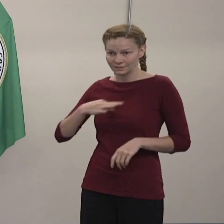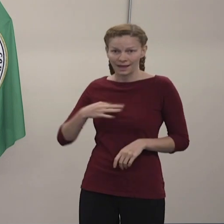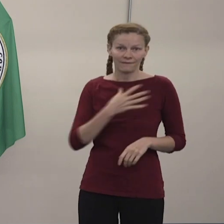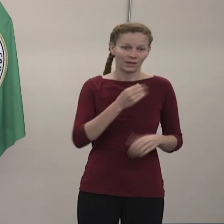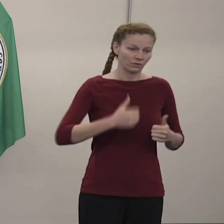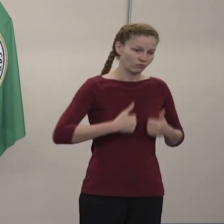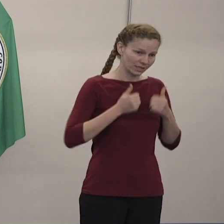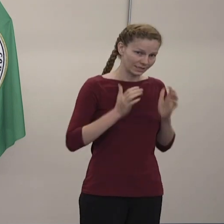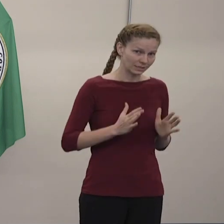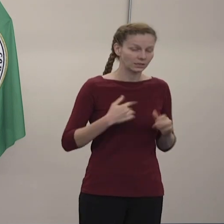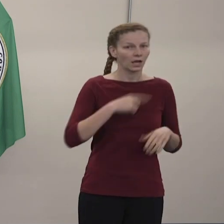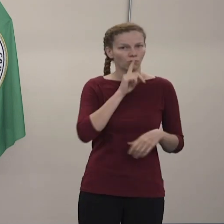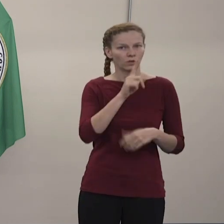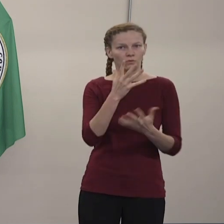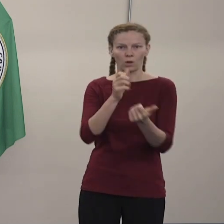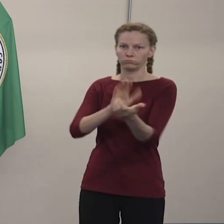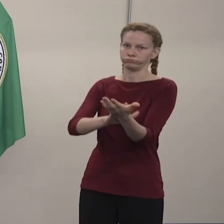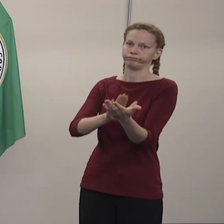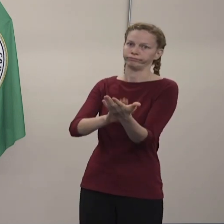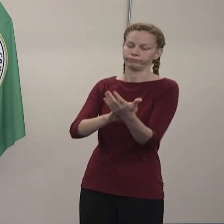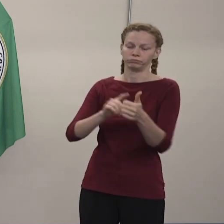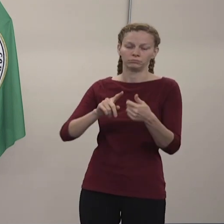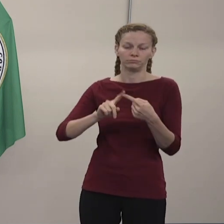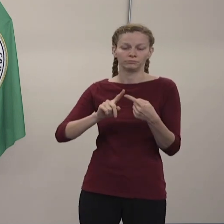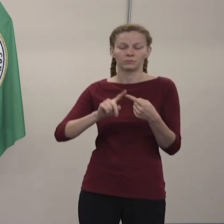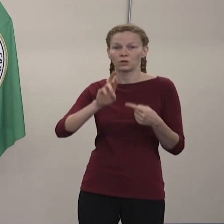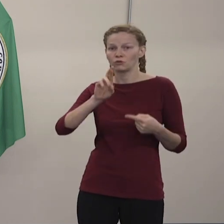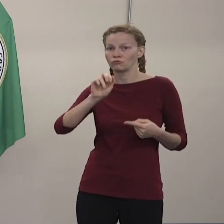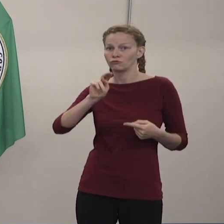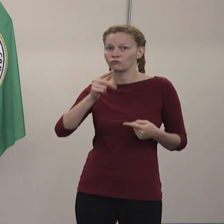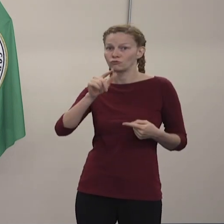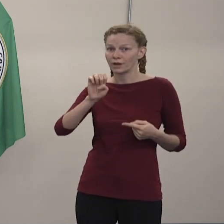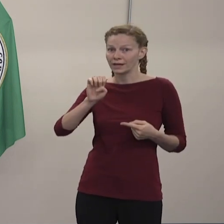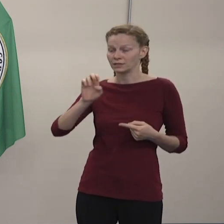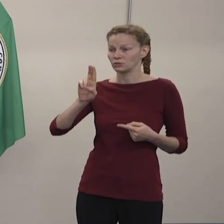Y quiero agradecerles a Rint's Urgent Care,